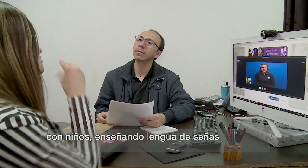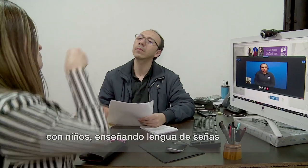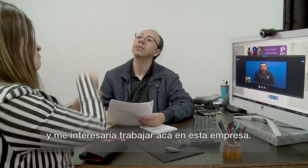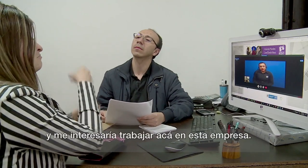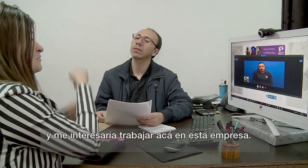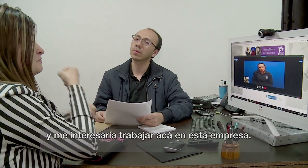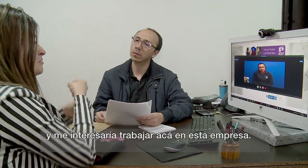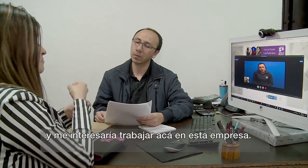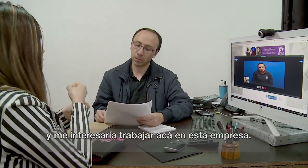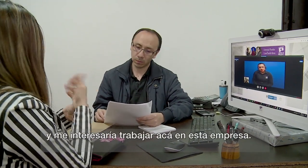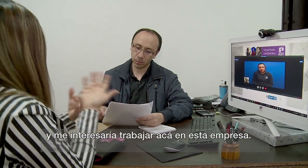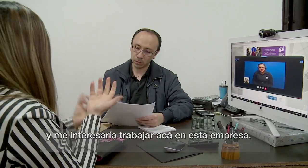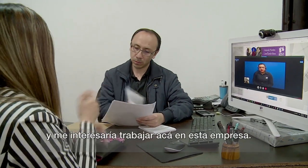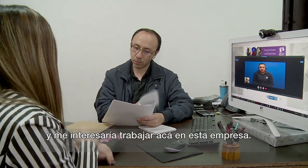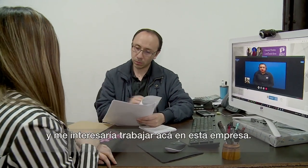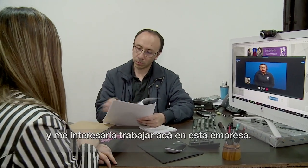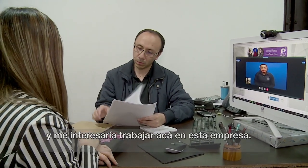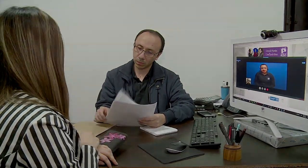señas y me interesaría pues trabajar acá en esta empresa.